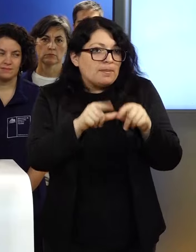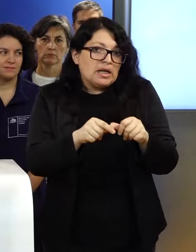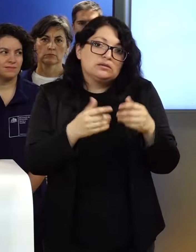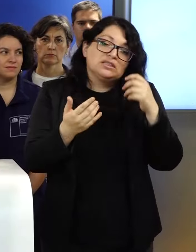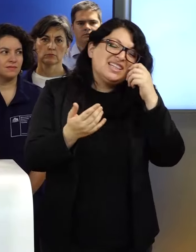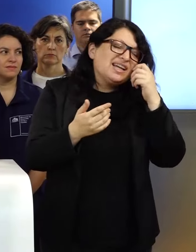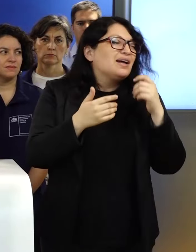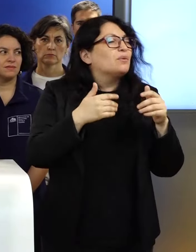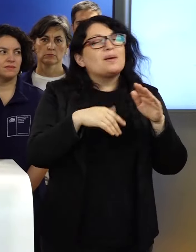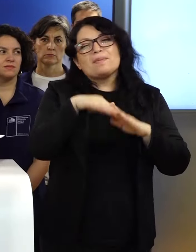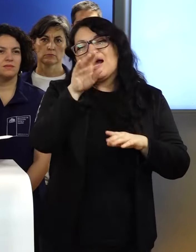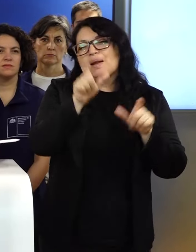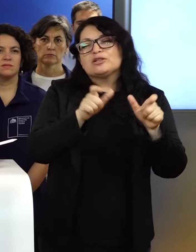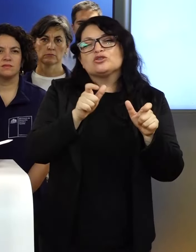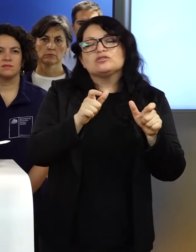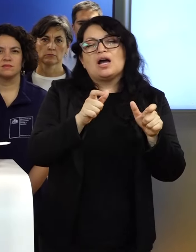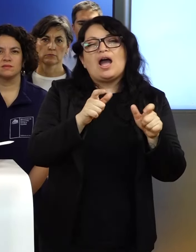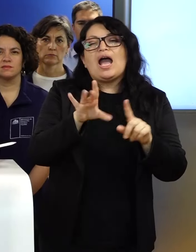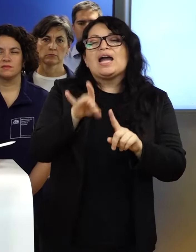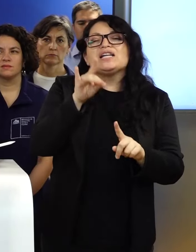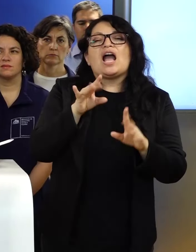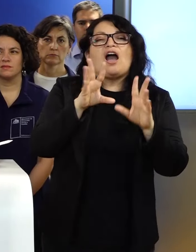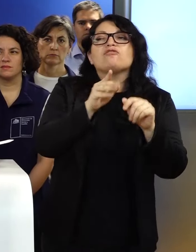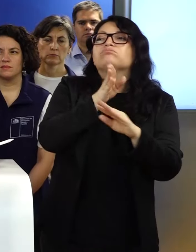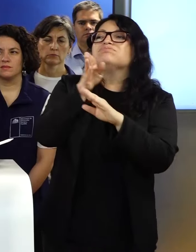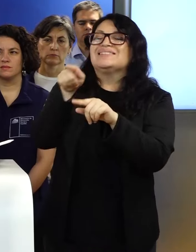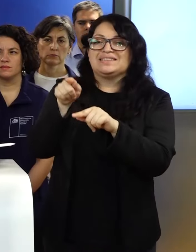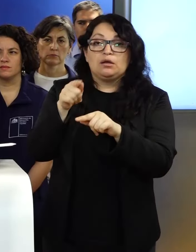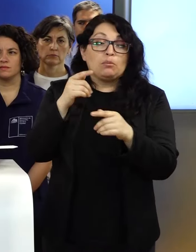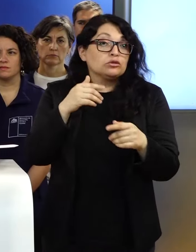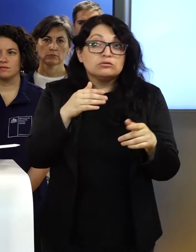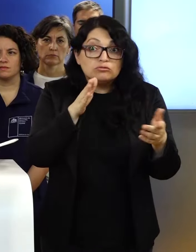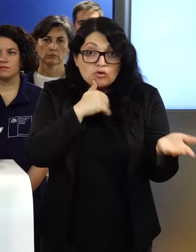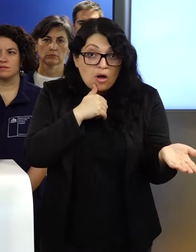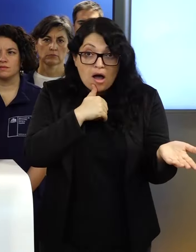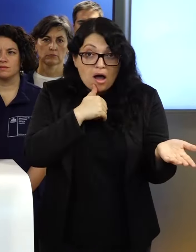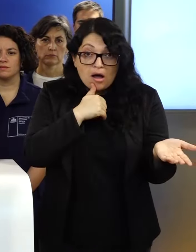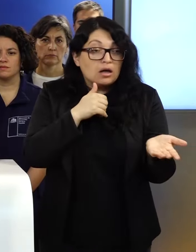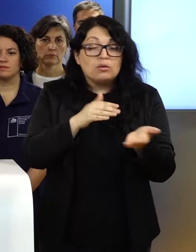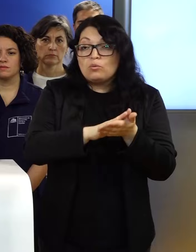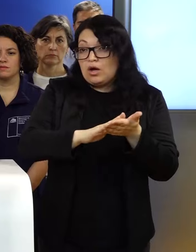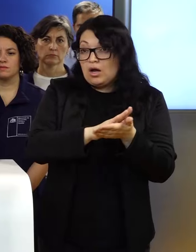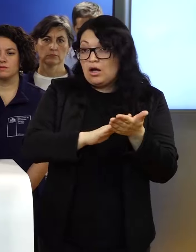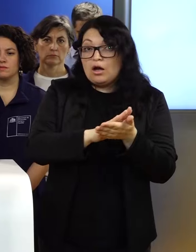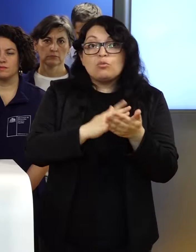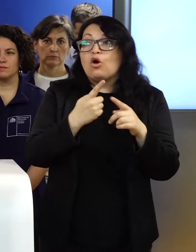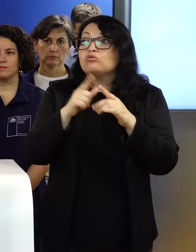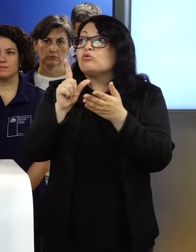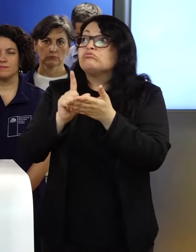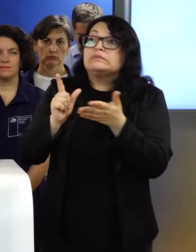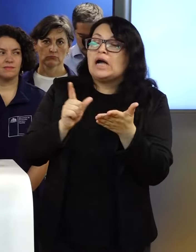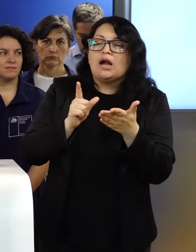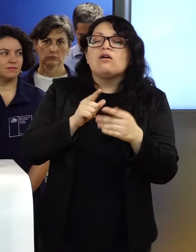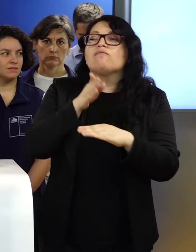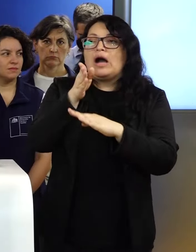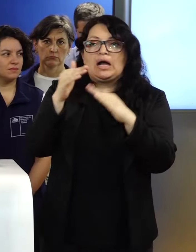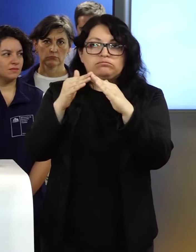persona en general prefiere eso, pero dirigirse a los albergues que están dispuestos en el caso de que no tengan dónde concurrir.